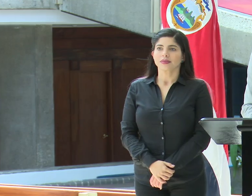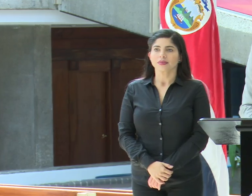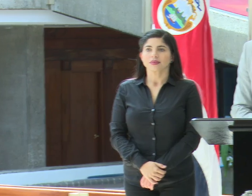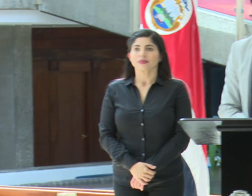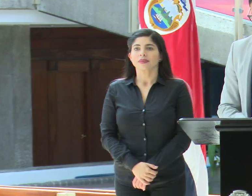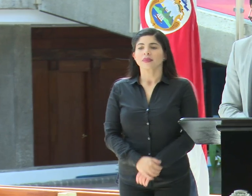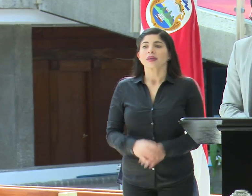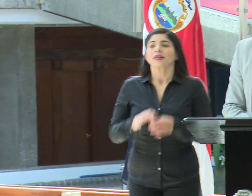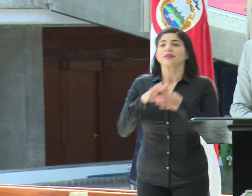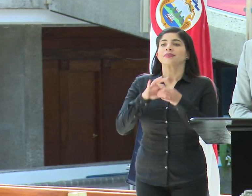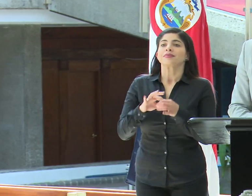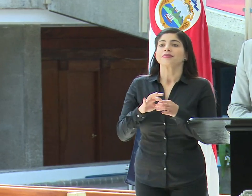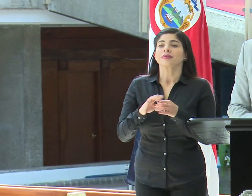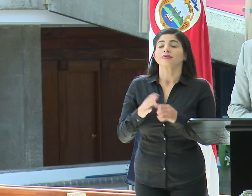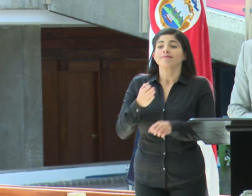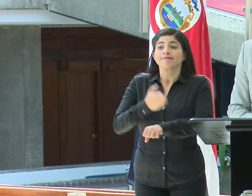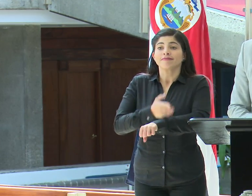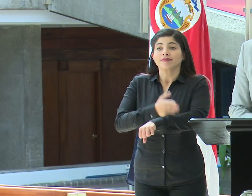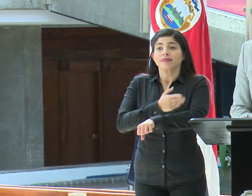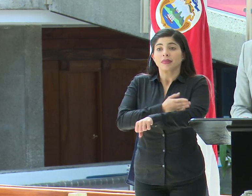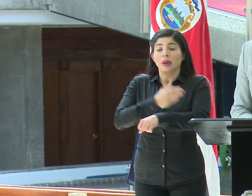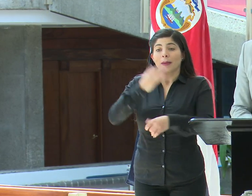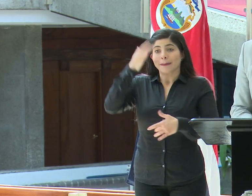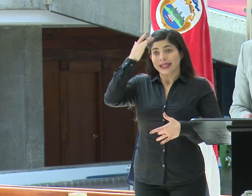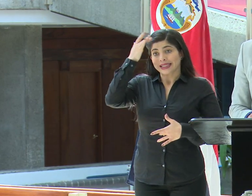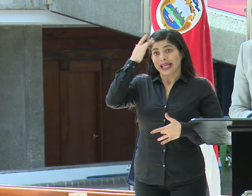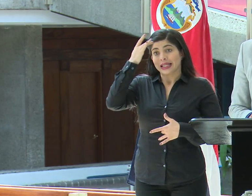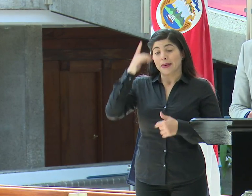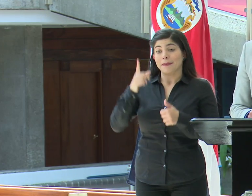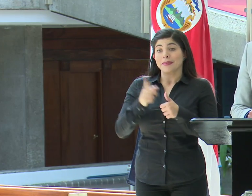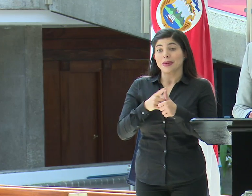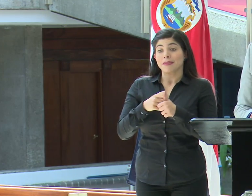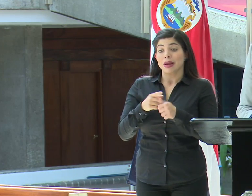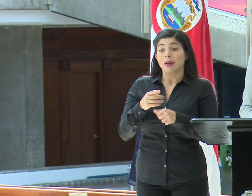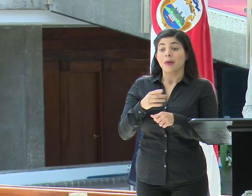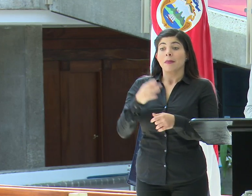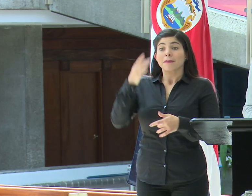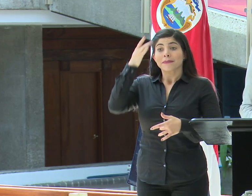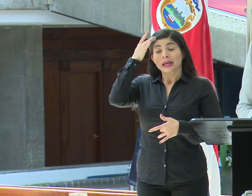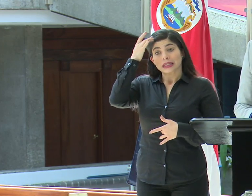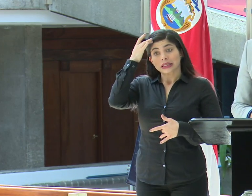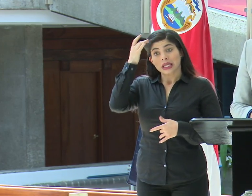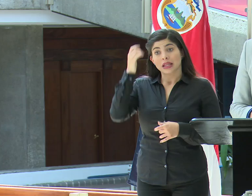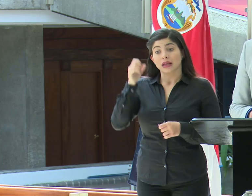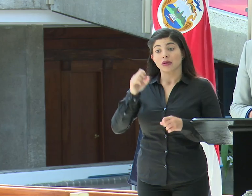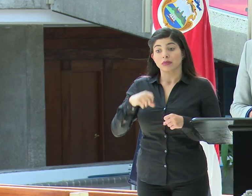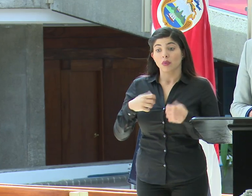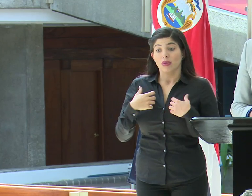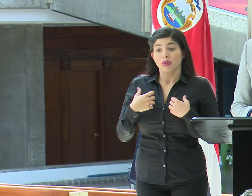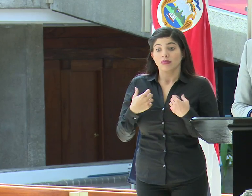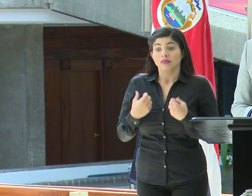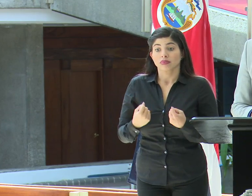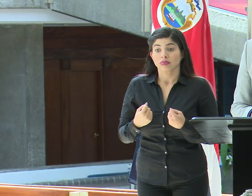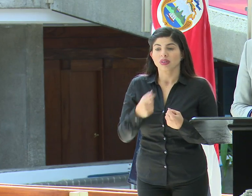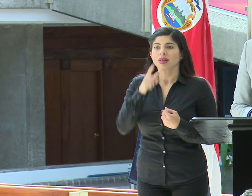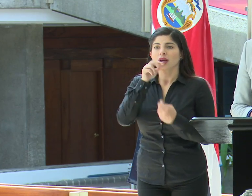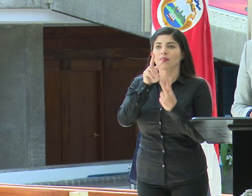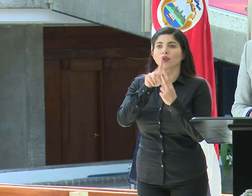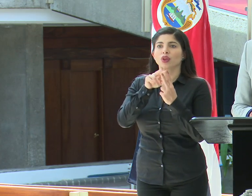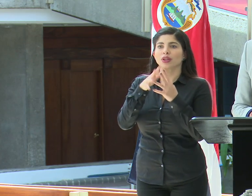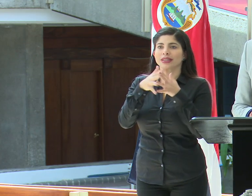Bueno, con respecto a la recuperación de los pacientes, los primeros pacientes que estarían eventualmente ya recuperándose serían los dos